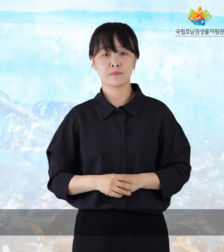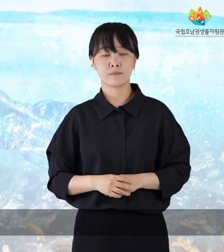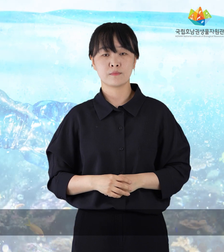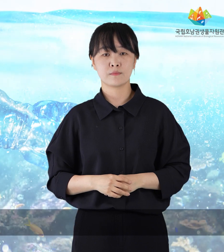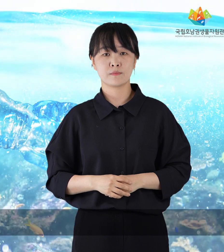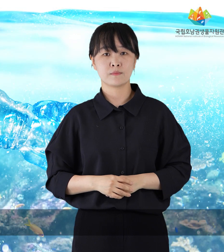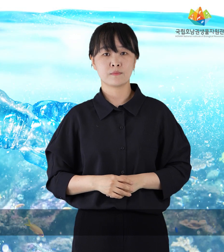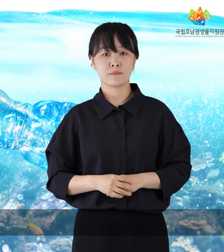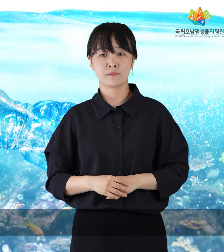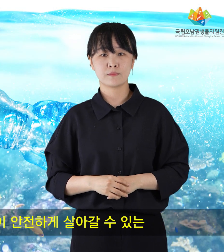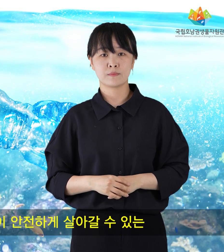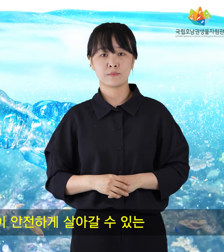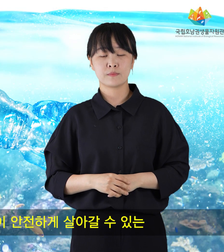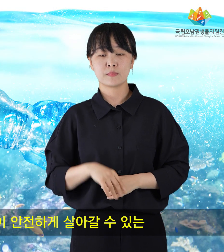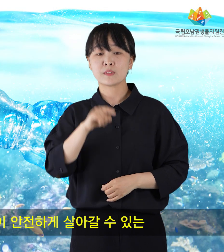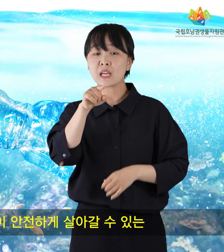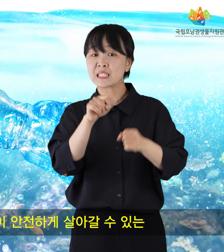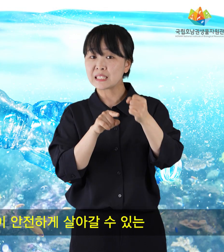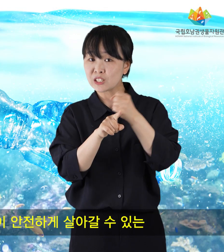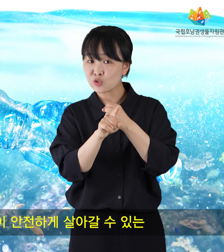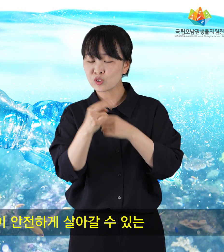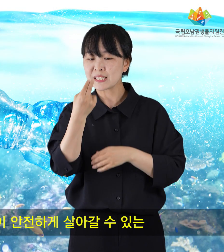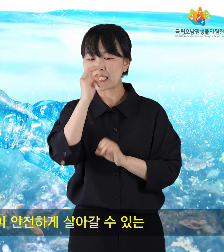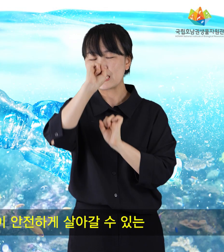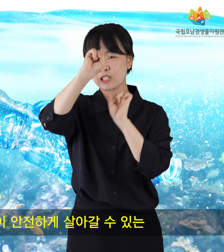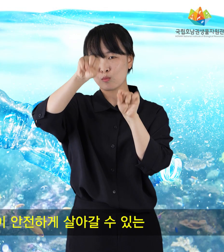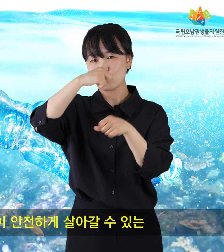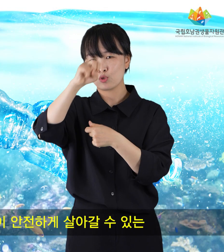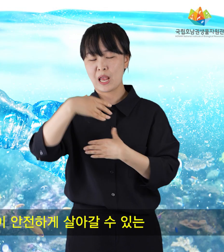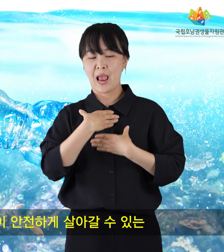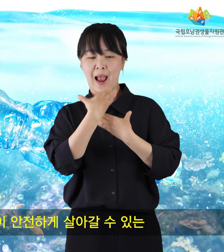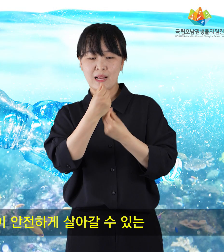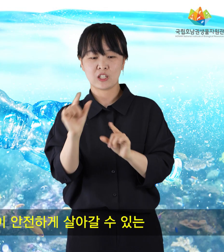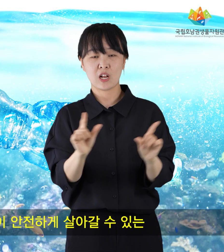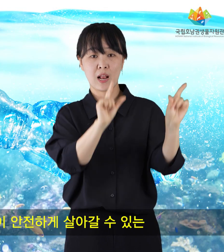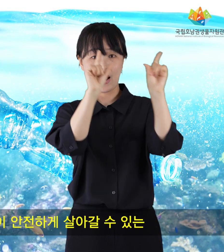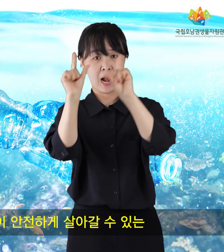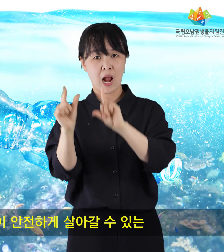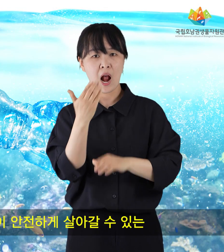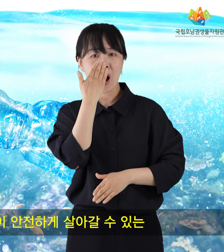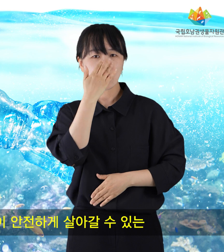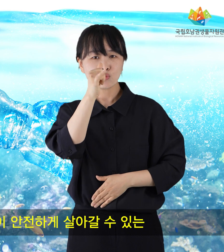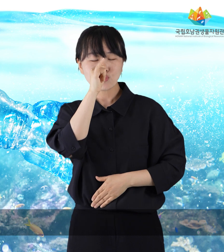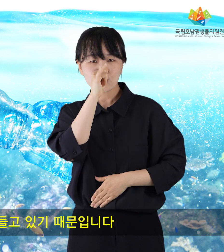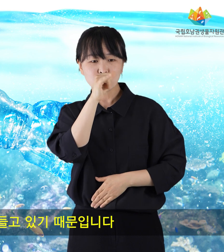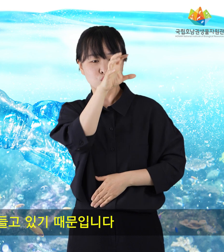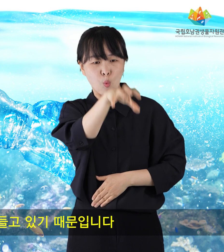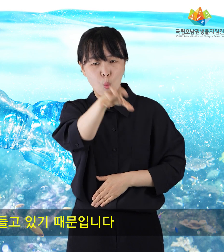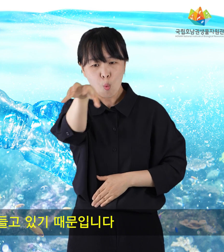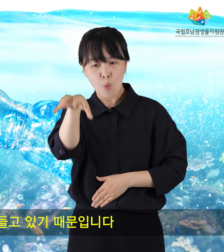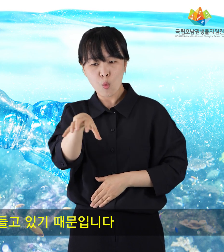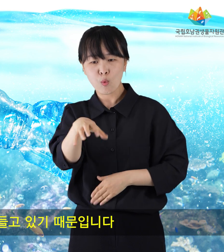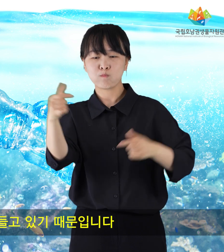그 이유는 생물들이 안전하게 살아갈 수 있는 터전이 줄어들고 있기